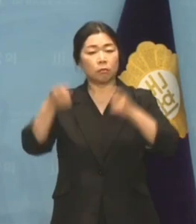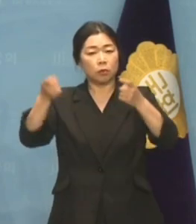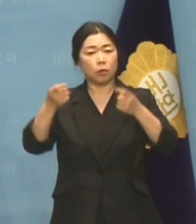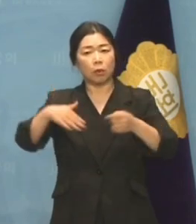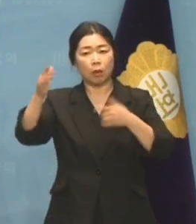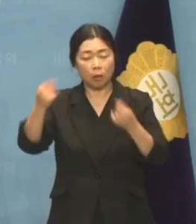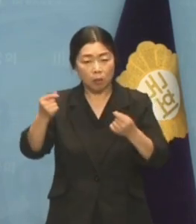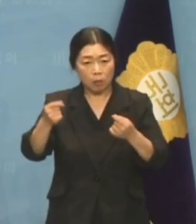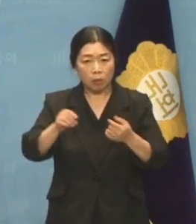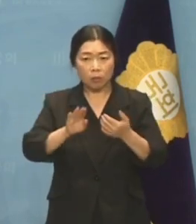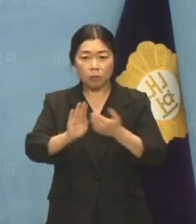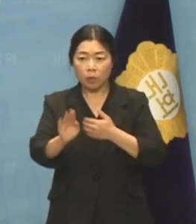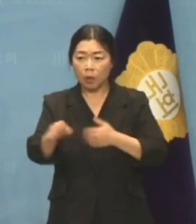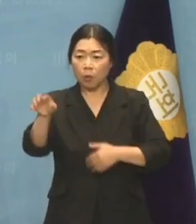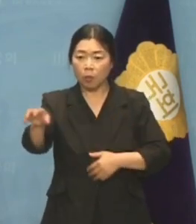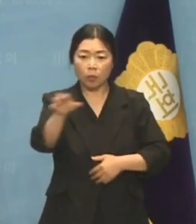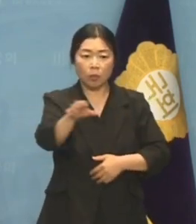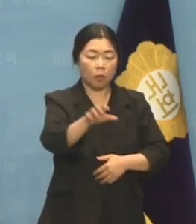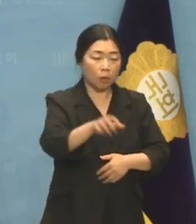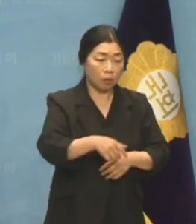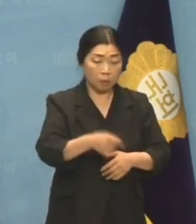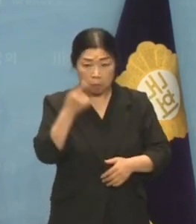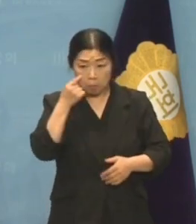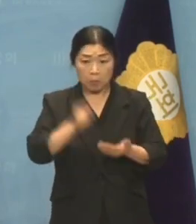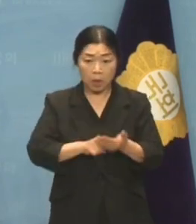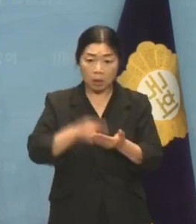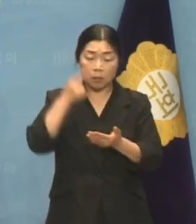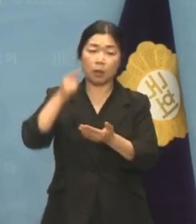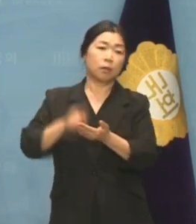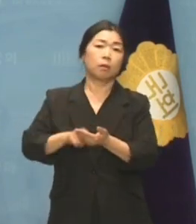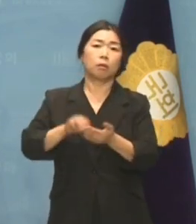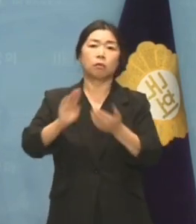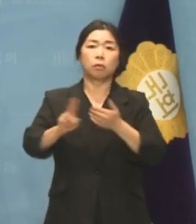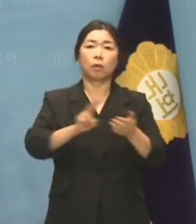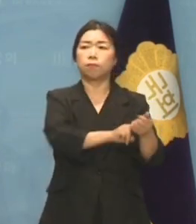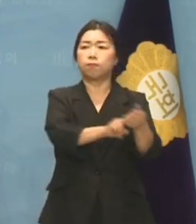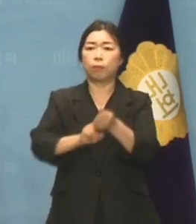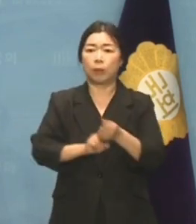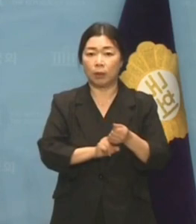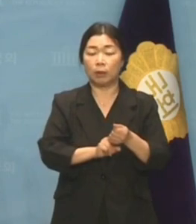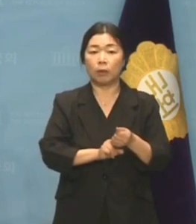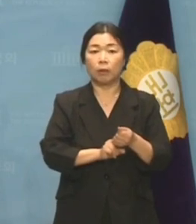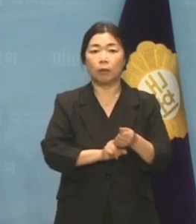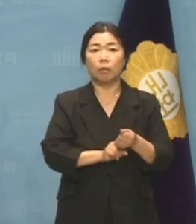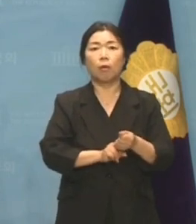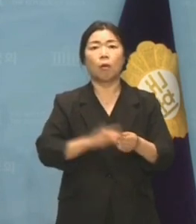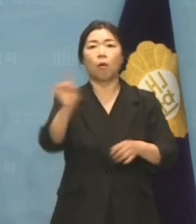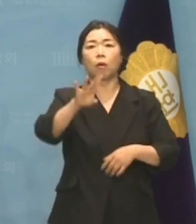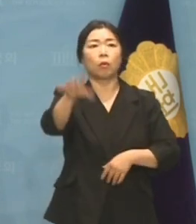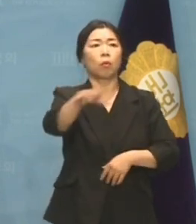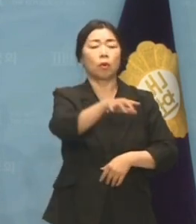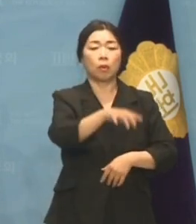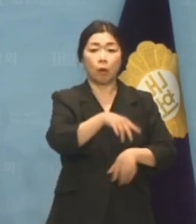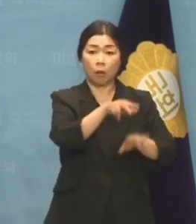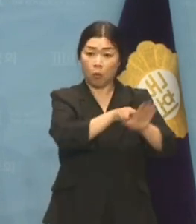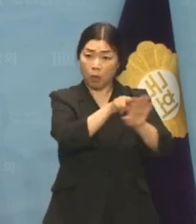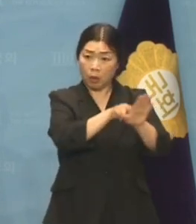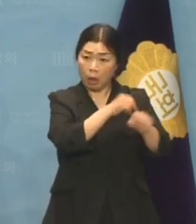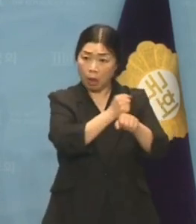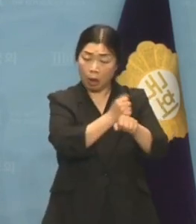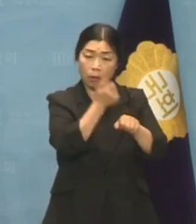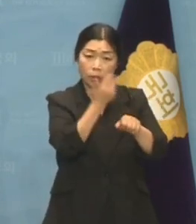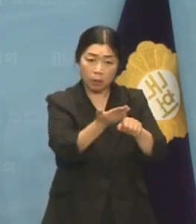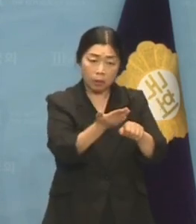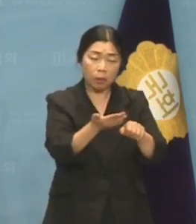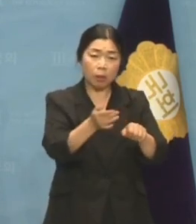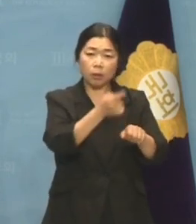발각되더니 이후로는 꼬리까지 완전히 감춘 상황입니다. 어디선가 코인이나 하고 있겠지 싶다가도